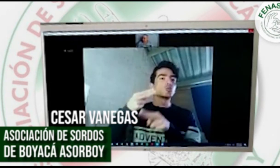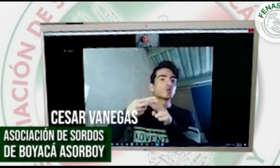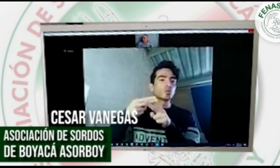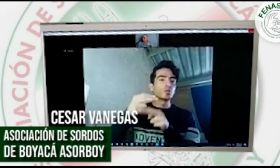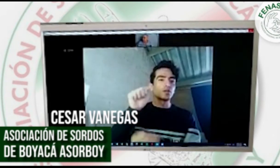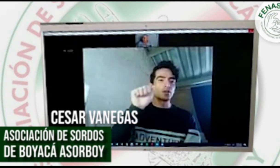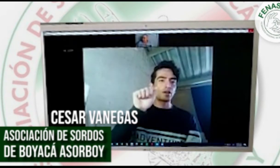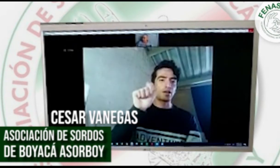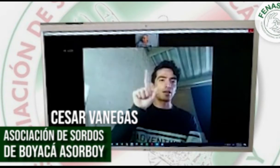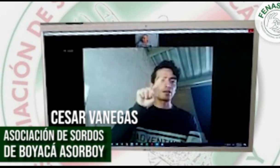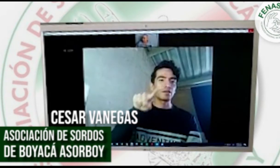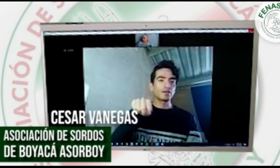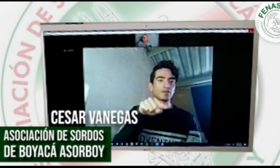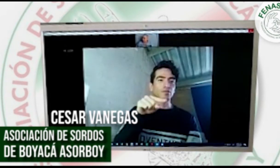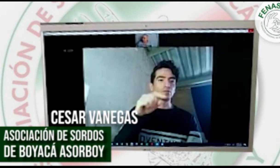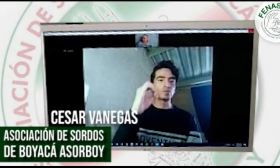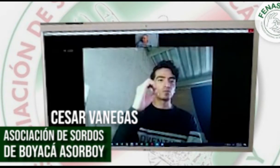el nombre de nuestra asociación es Azor Boy.